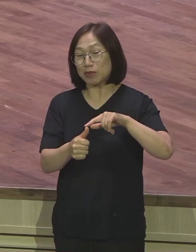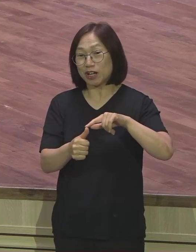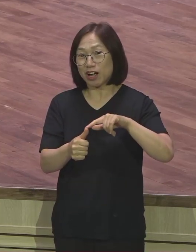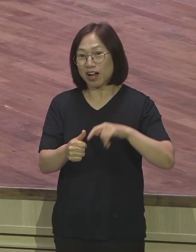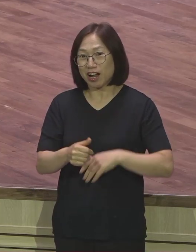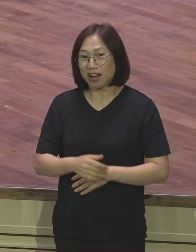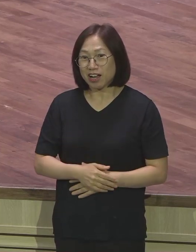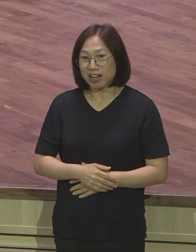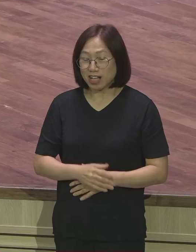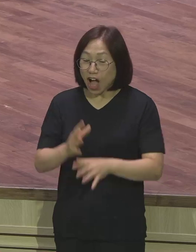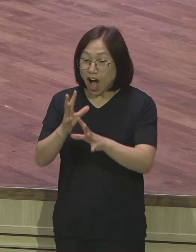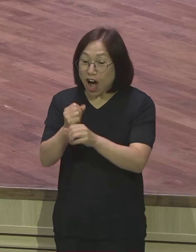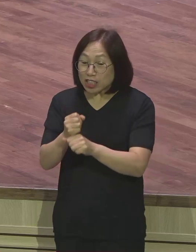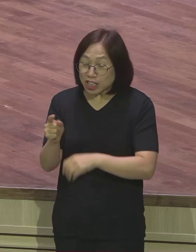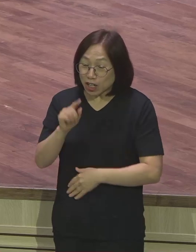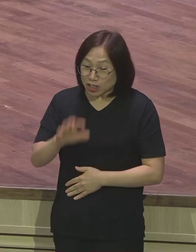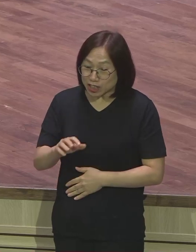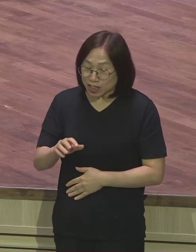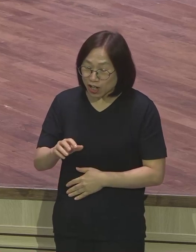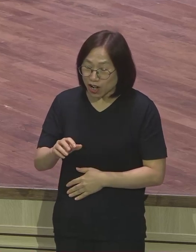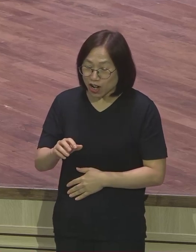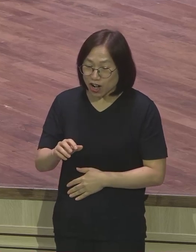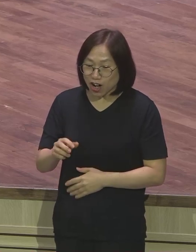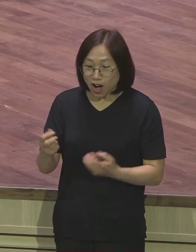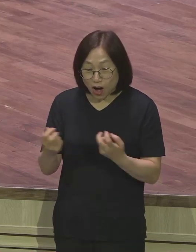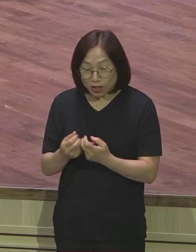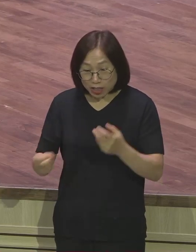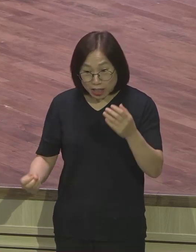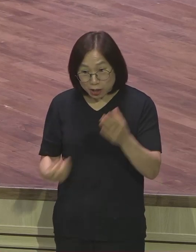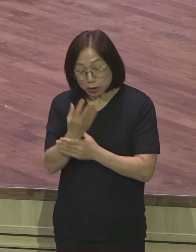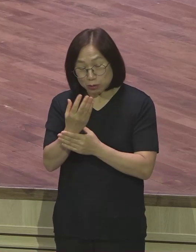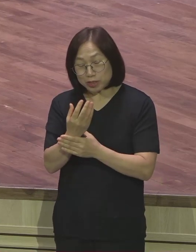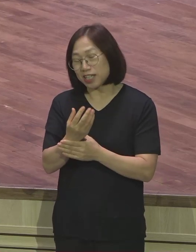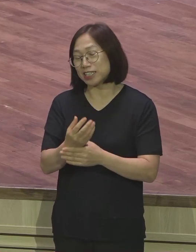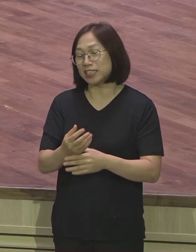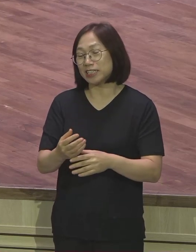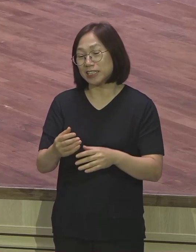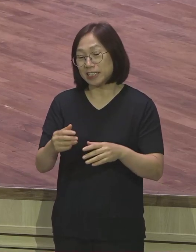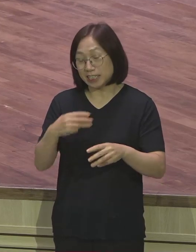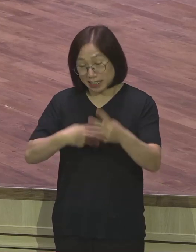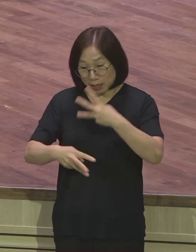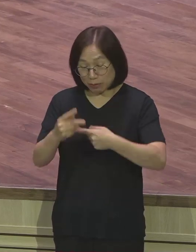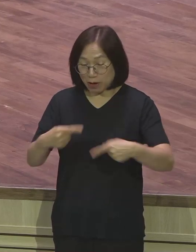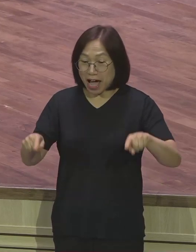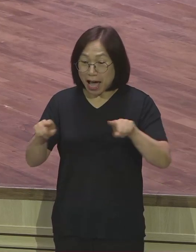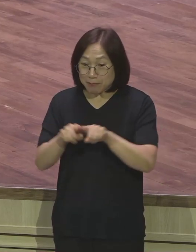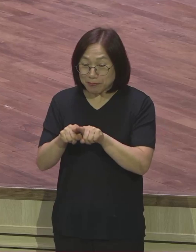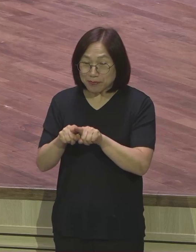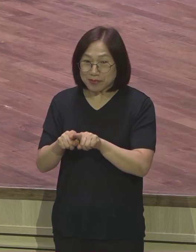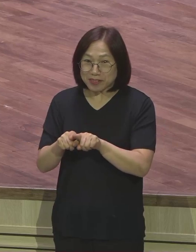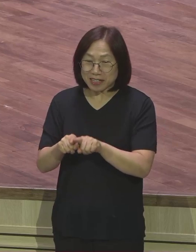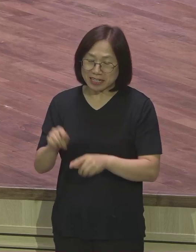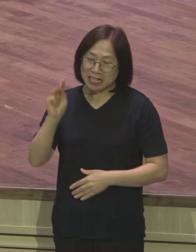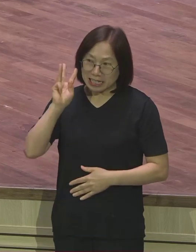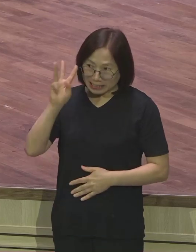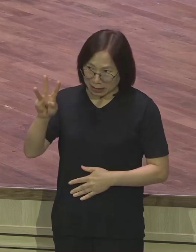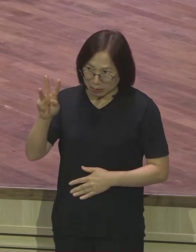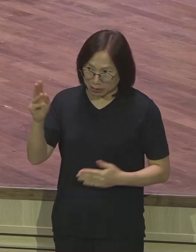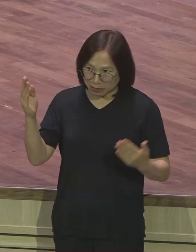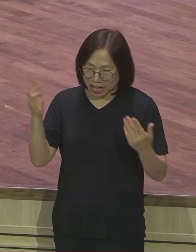언제 어디서 어떻게 튀어나올지 모르는 시한폭탄 같은 이 랩몬트와 함께 저희 집에서 무려 3일 동안 밤을 같이 자야 된다는